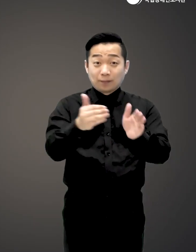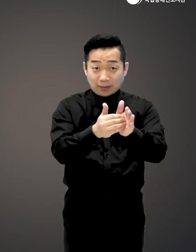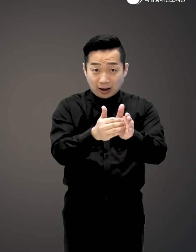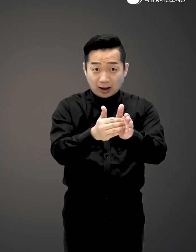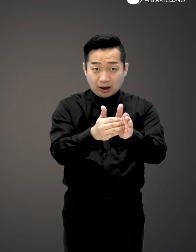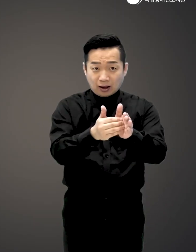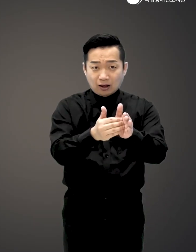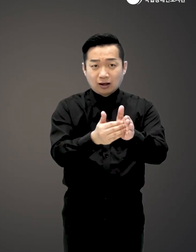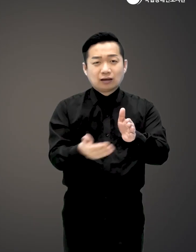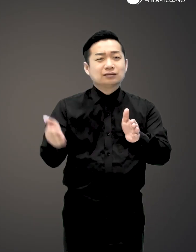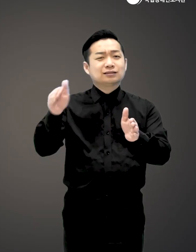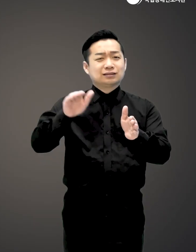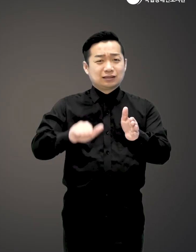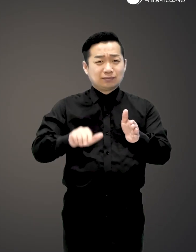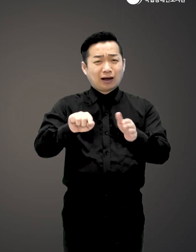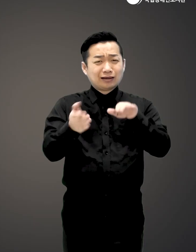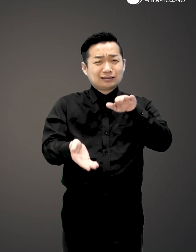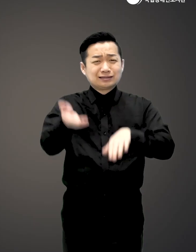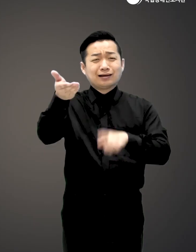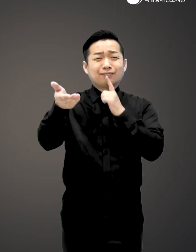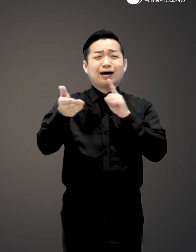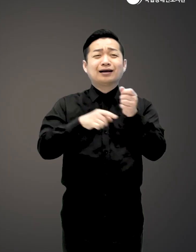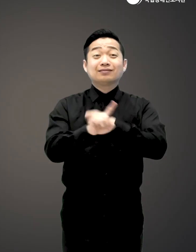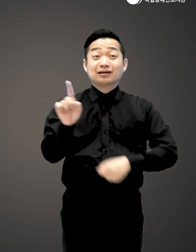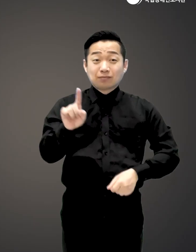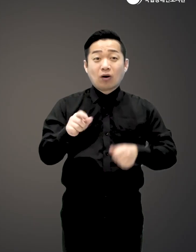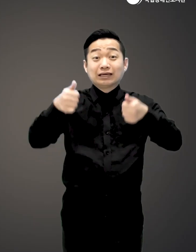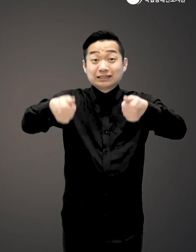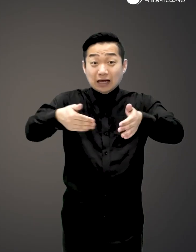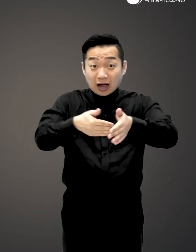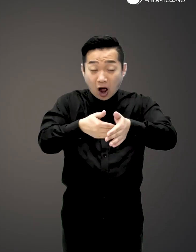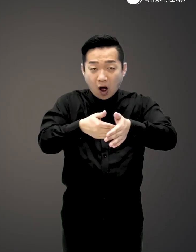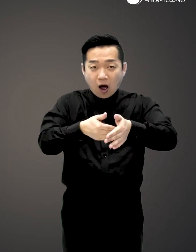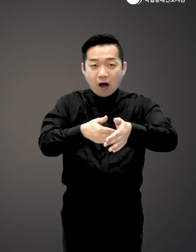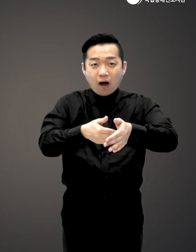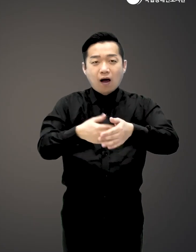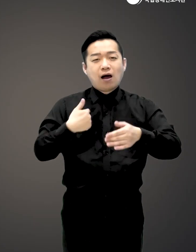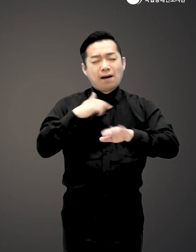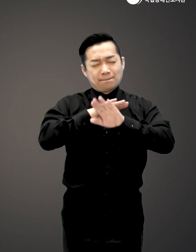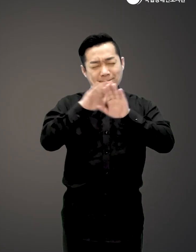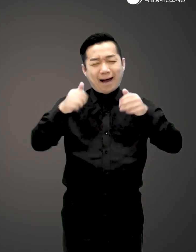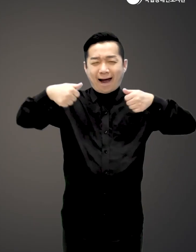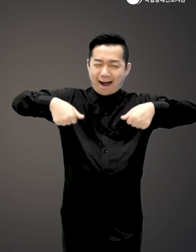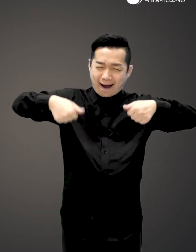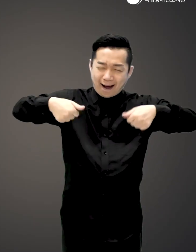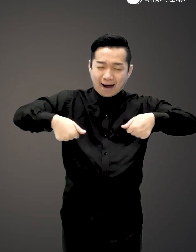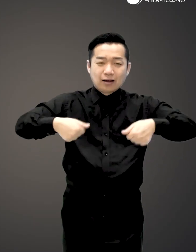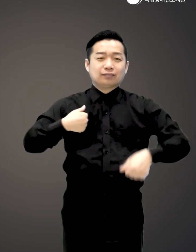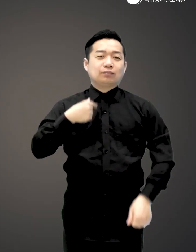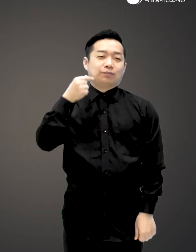여기서 그 이상이라 함은 인사는 했지만 쩌렁쩌렁하게는 못했죠